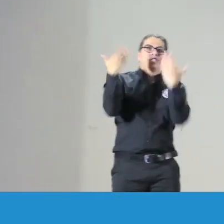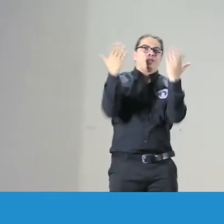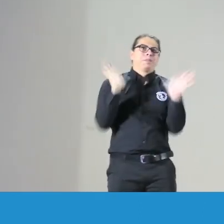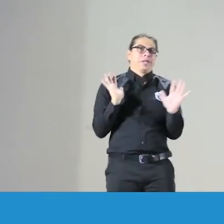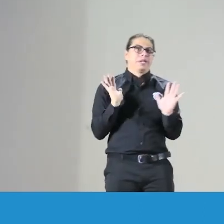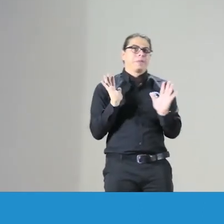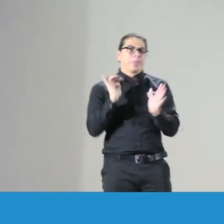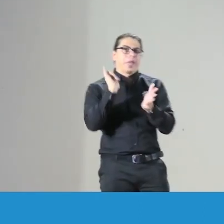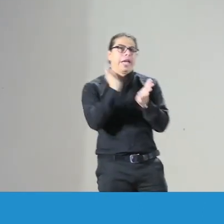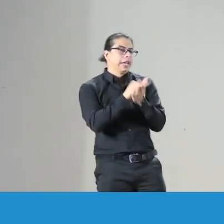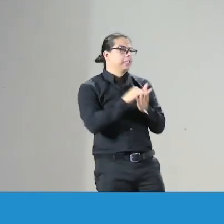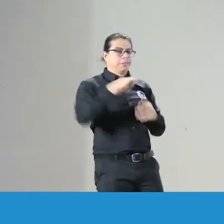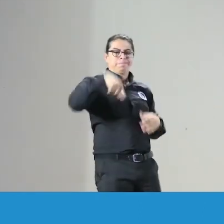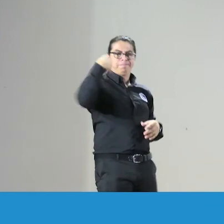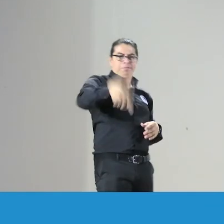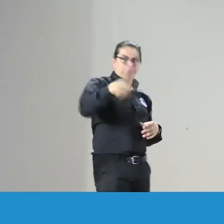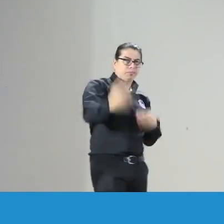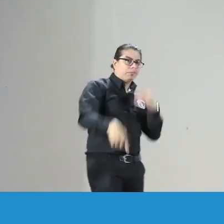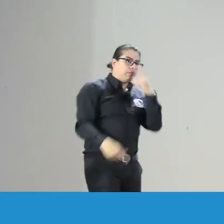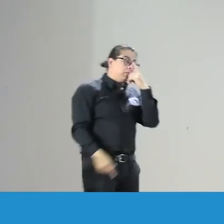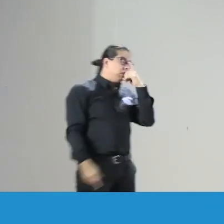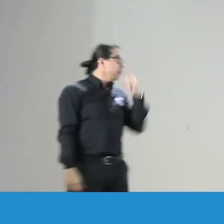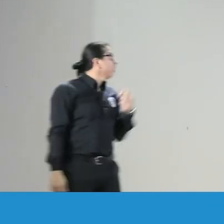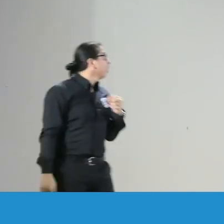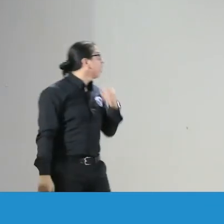y puedan hacer una referencia siguiente por favor